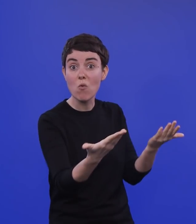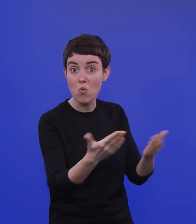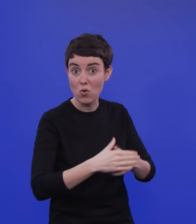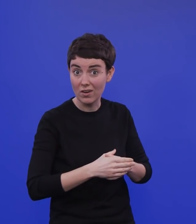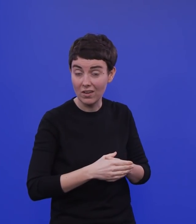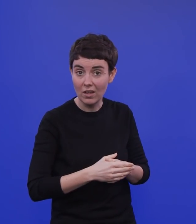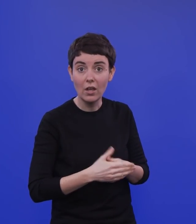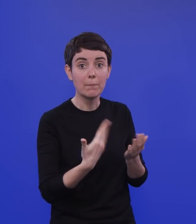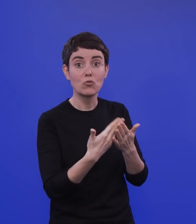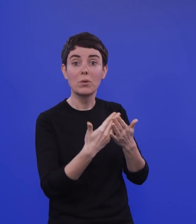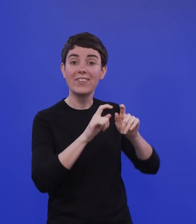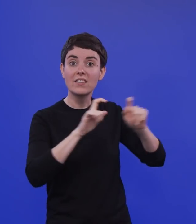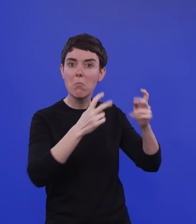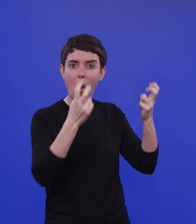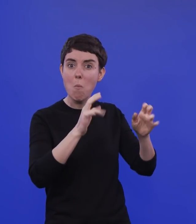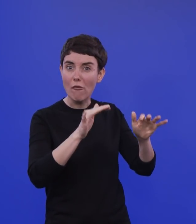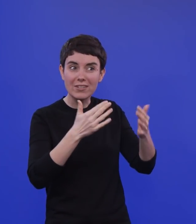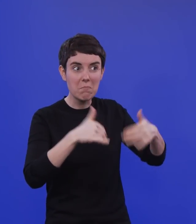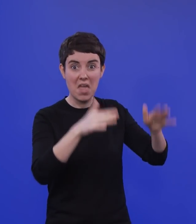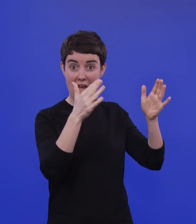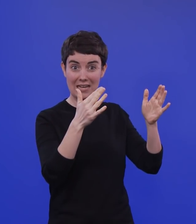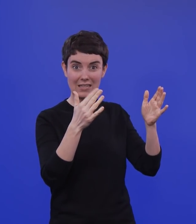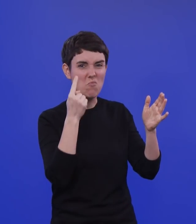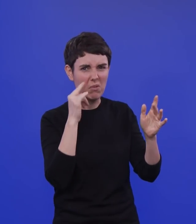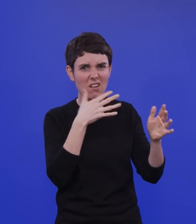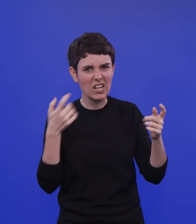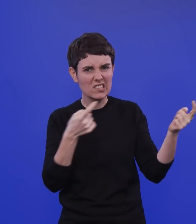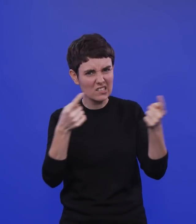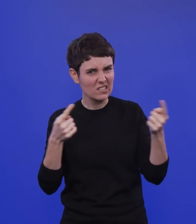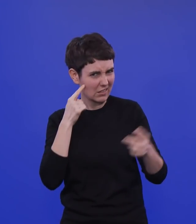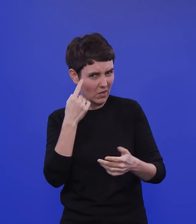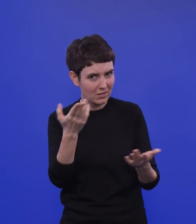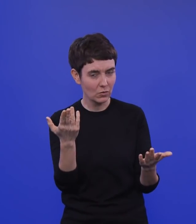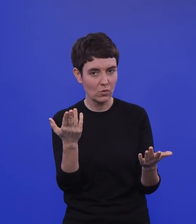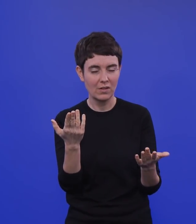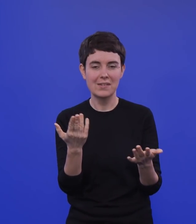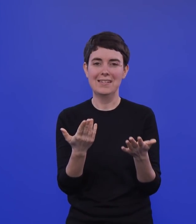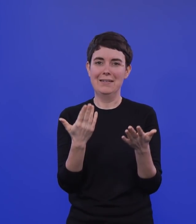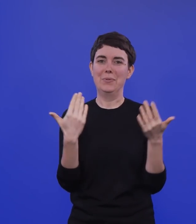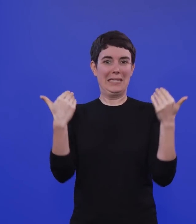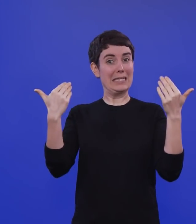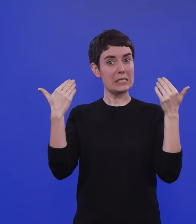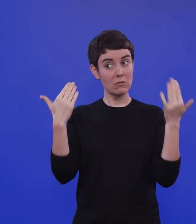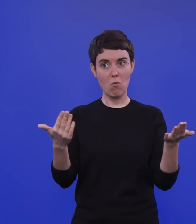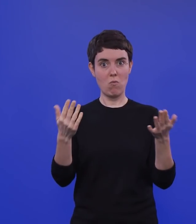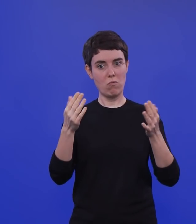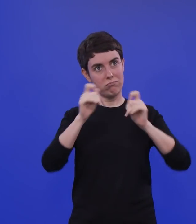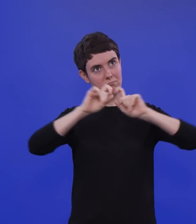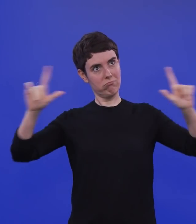Thema Homeoffice. Also das ist so eine Sichtweise vielleicht, die man sich klarmachen sollte, um